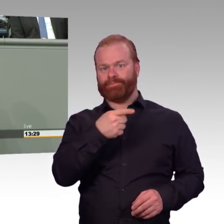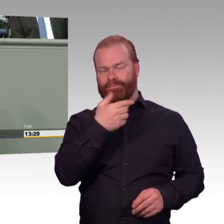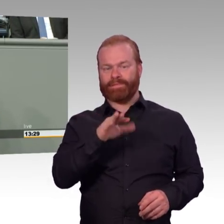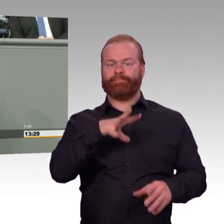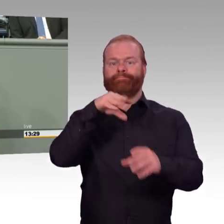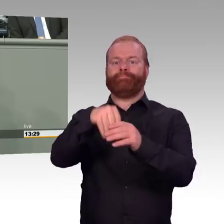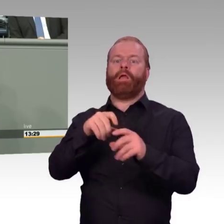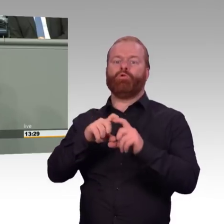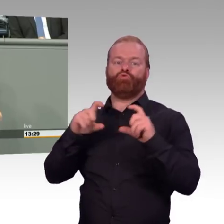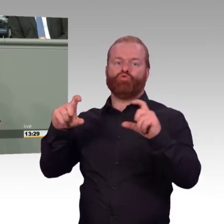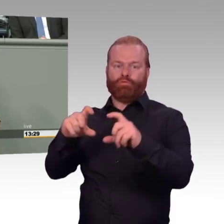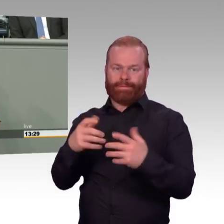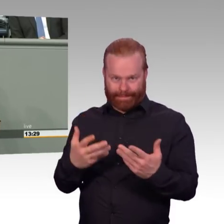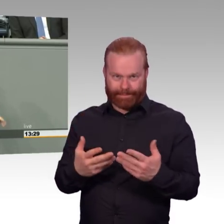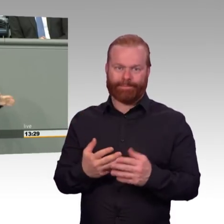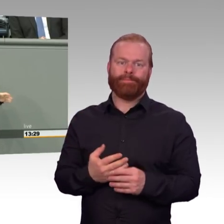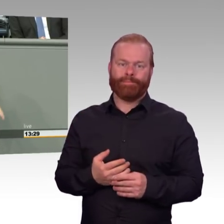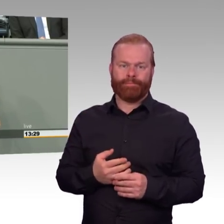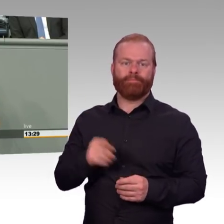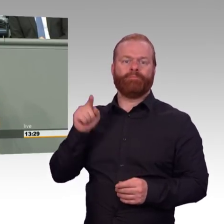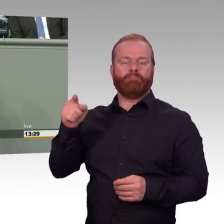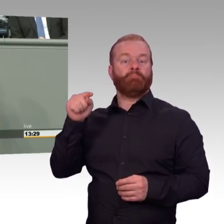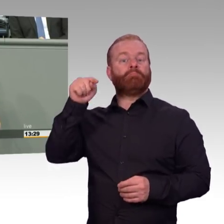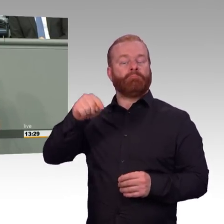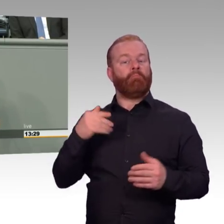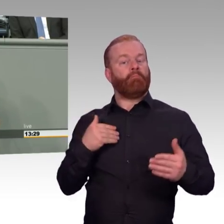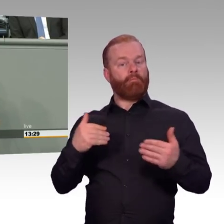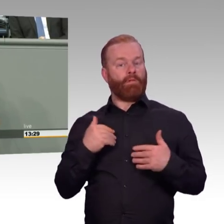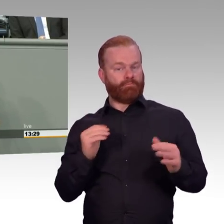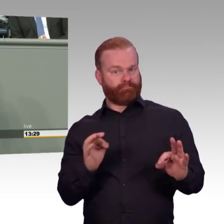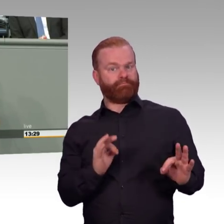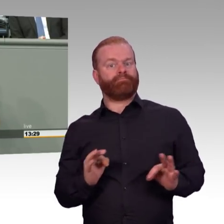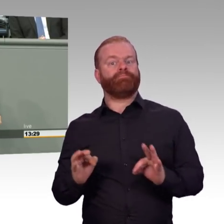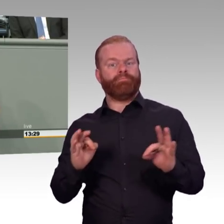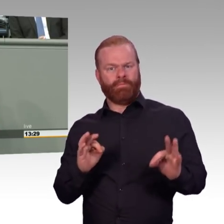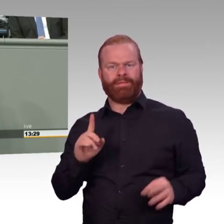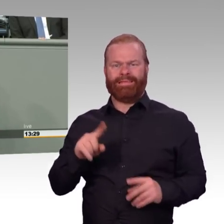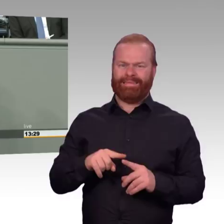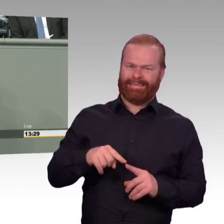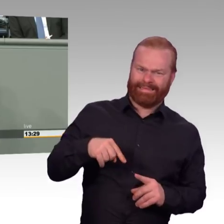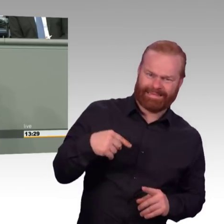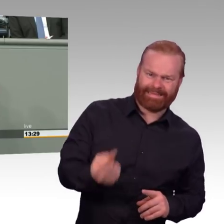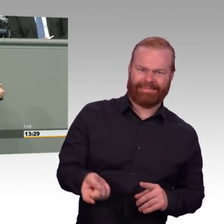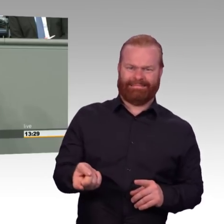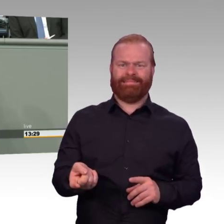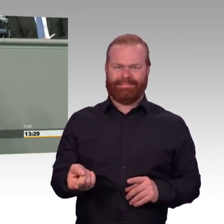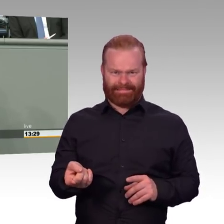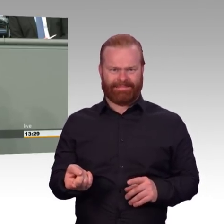Planet ist 39 Lichtjahre entfernt. Ein weiter Weg für Sie, aber diese Erkenntnis ist nicht angekommen. Und da Sie